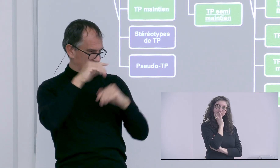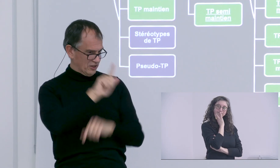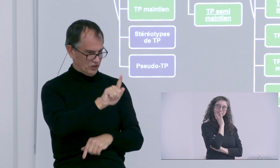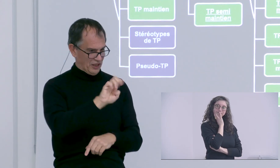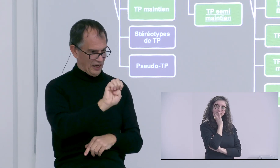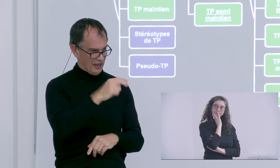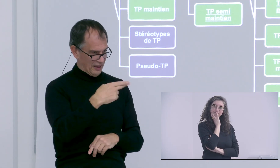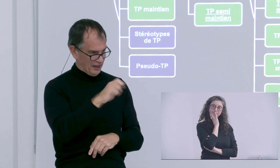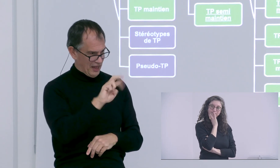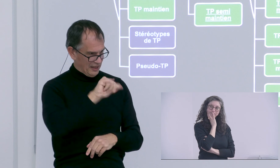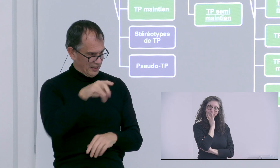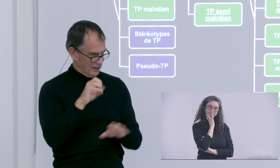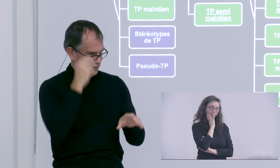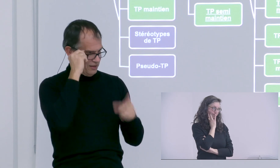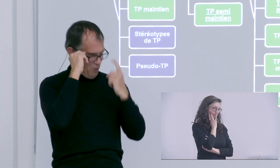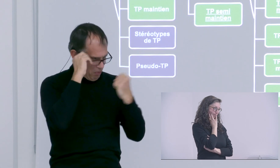génériques